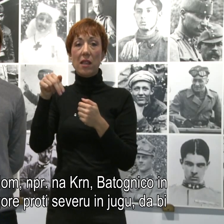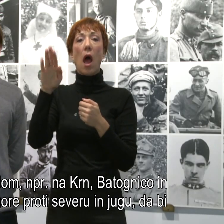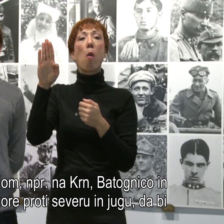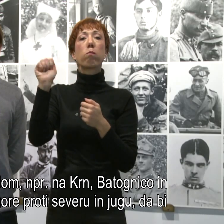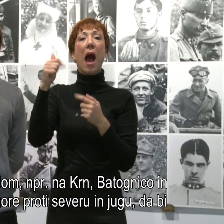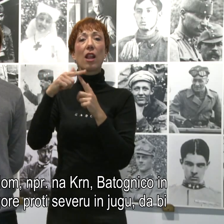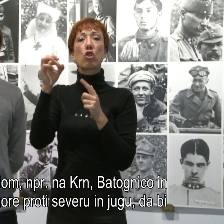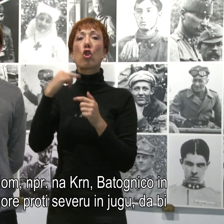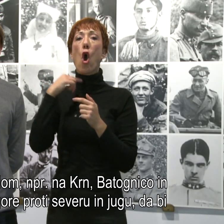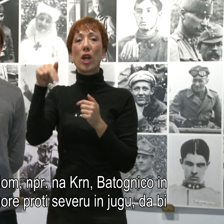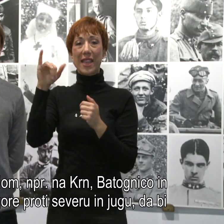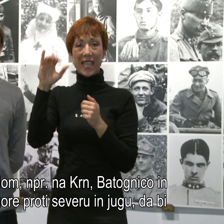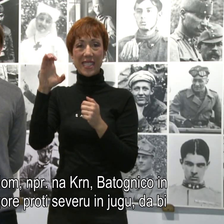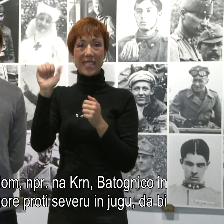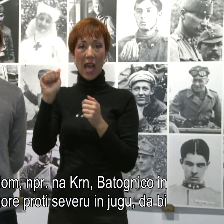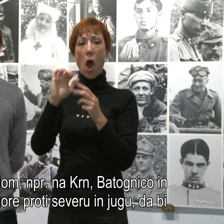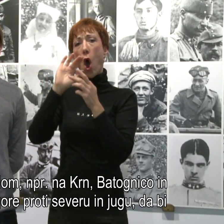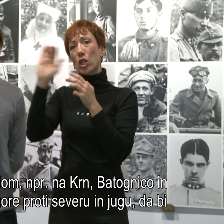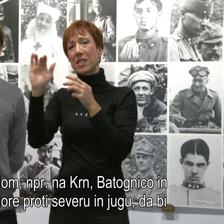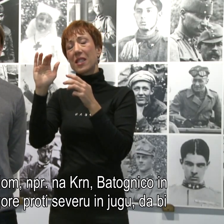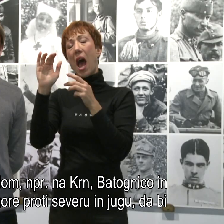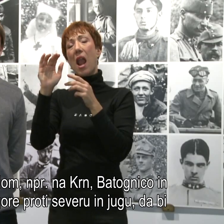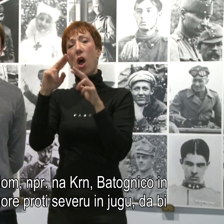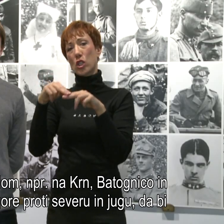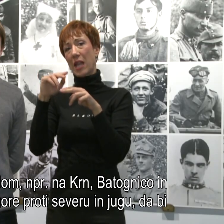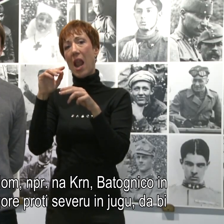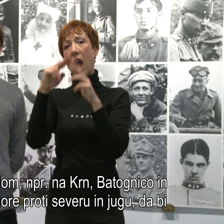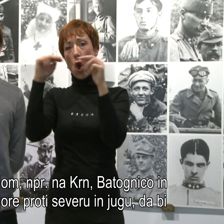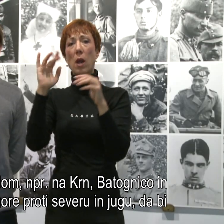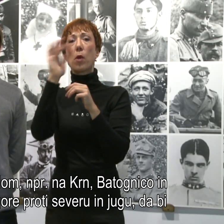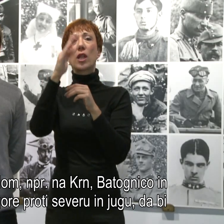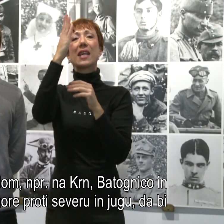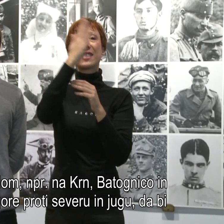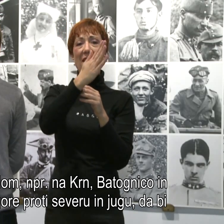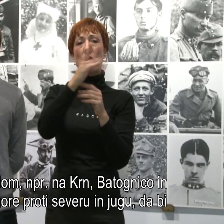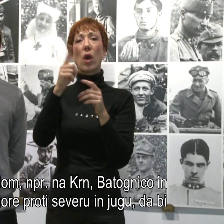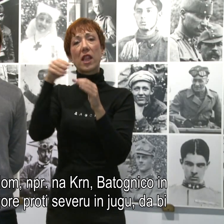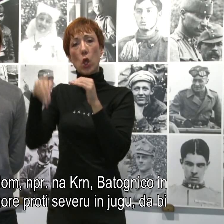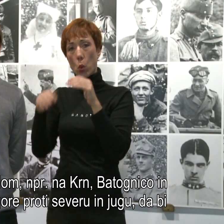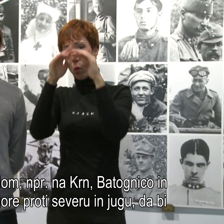ostale gore proti severu in ostale gore proti jugu, da bi osnovali obrambo pred